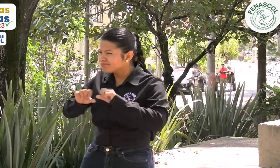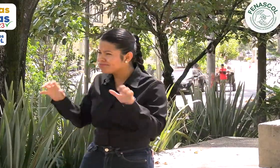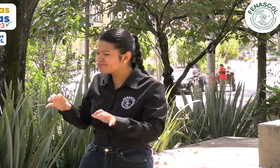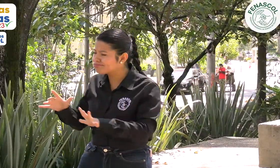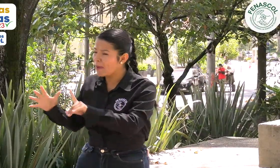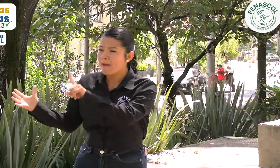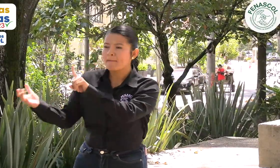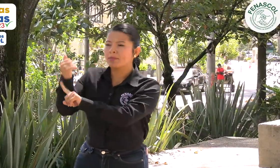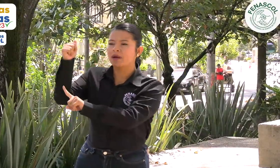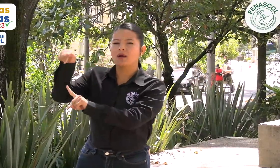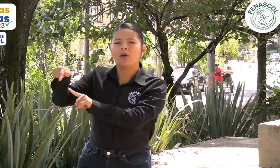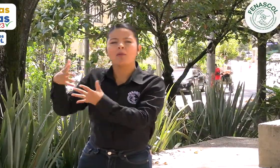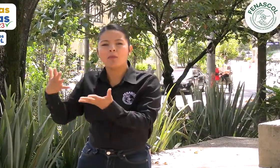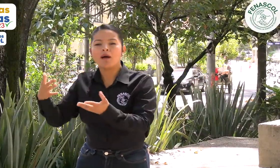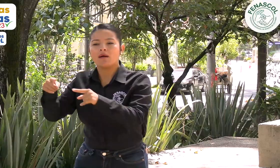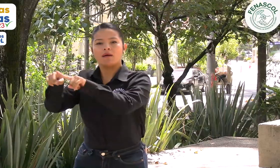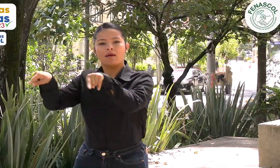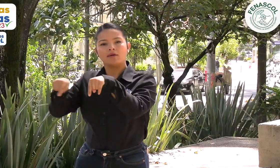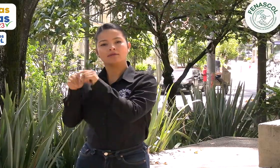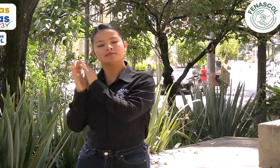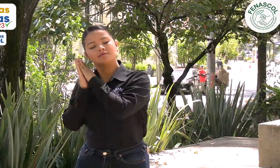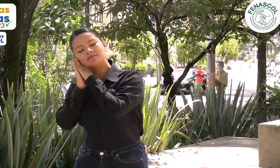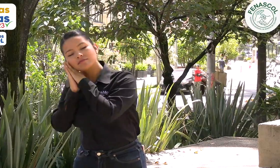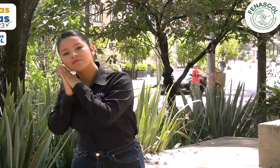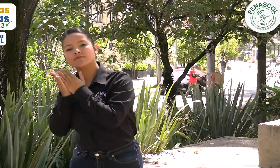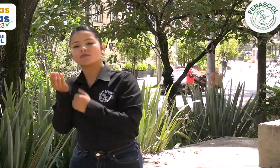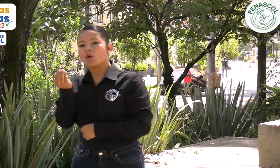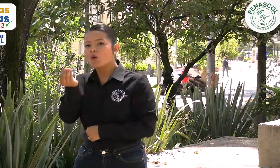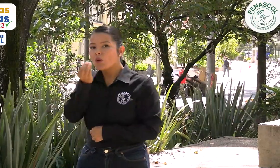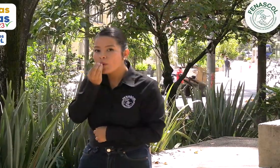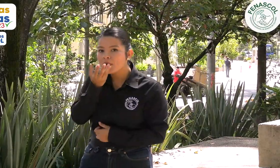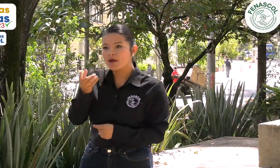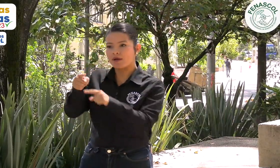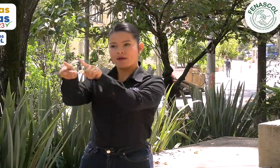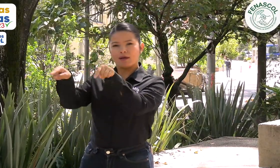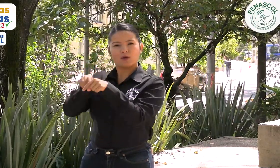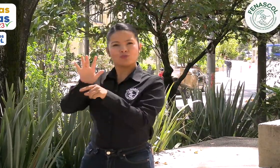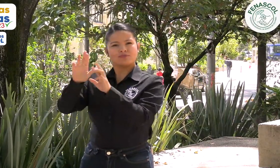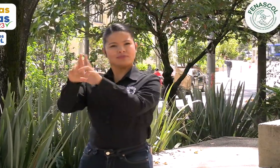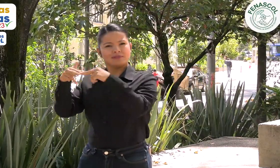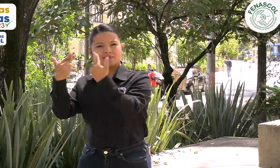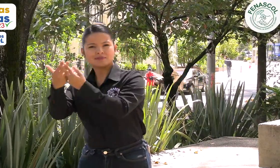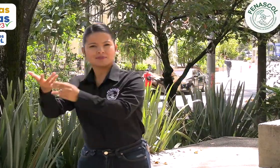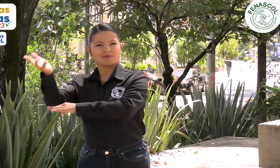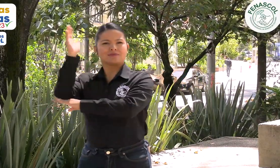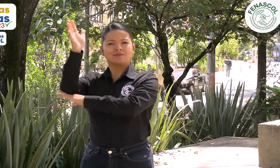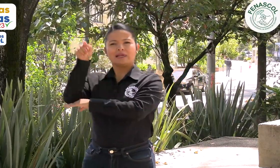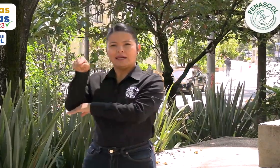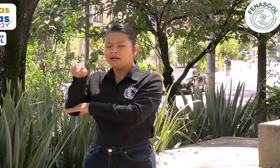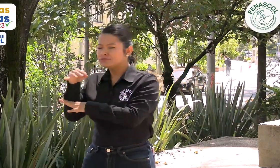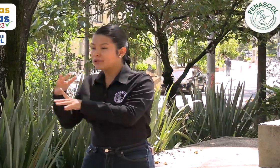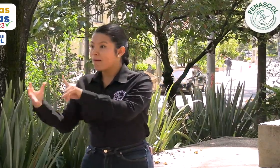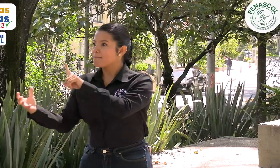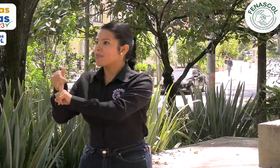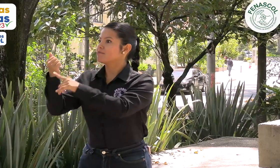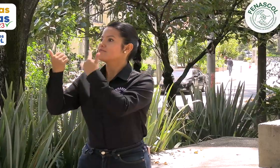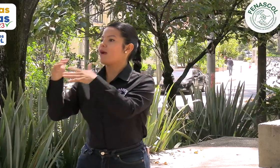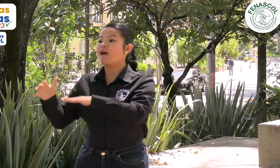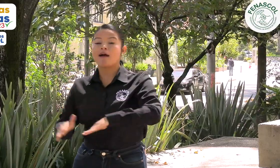la estadía, alimentación, lugar de reuniones y conferencias que se llevaron a cabo durante una semana en el